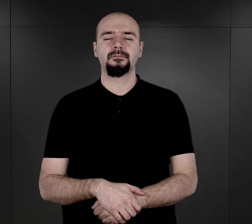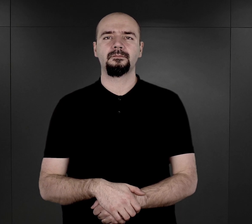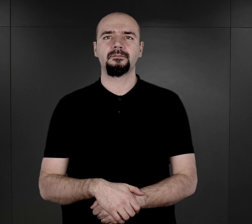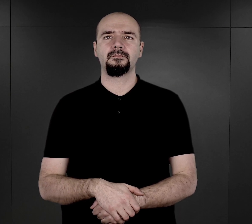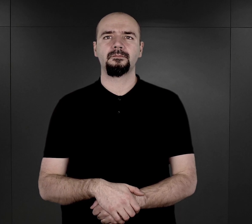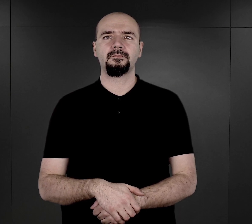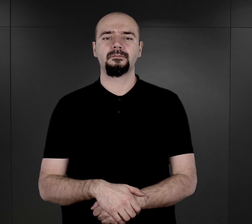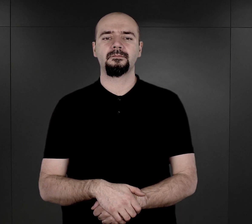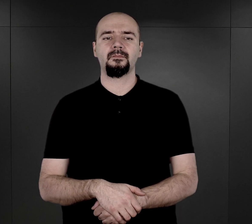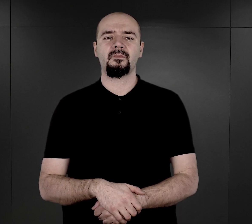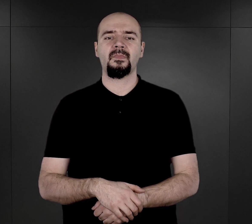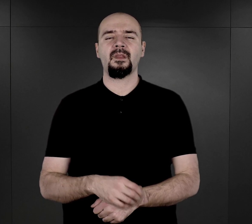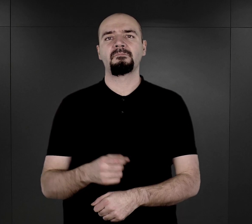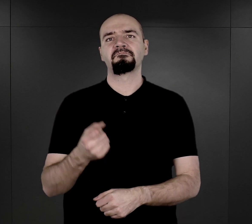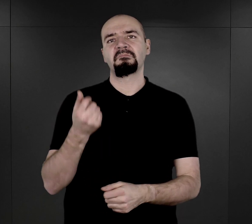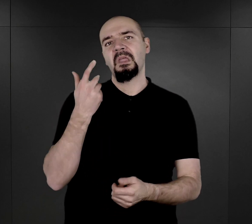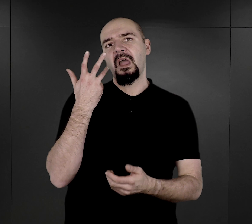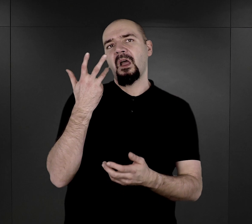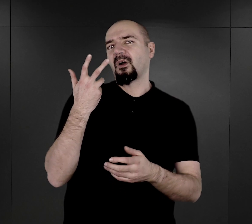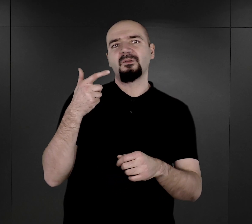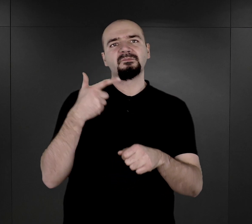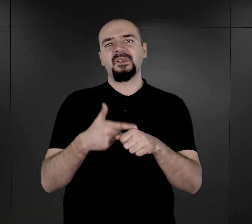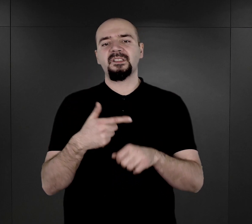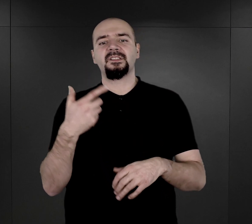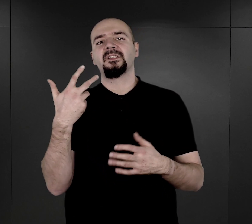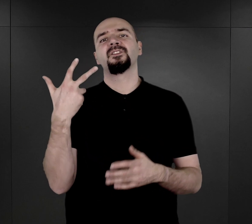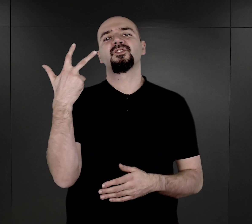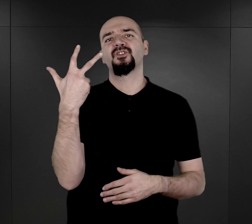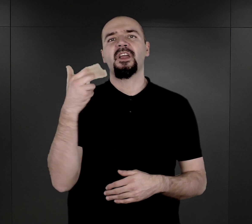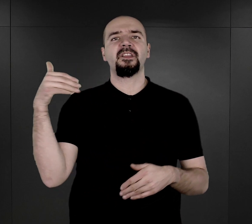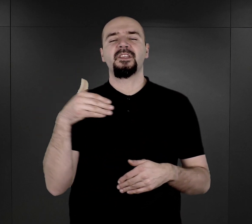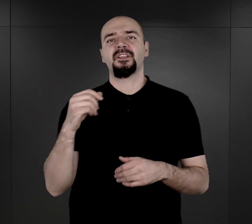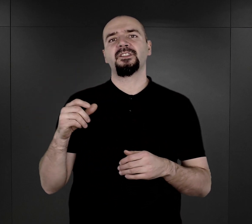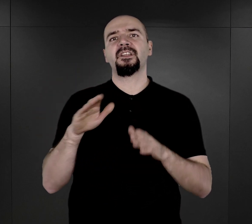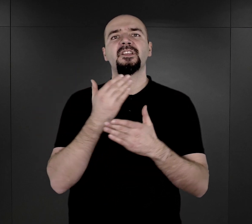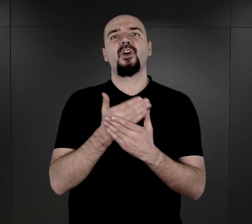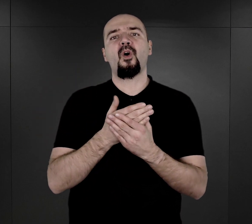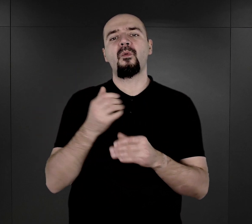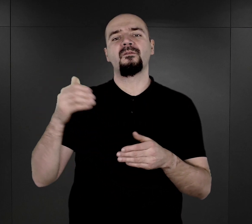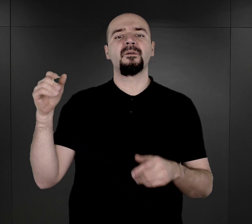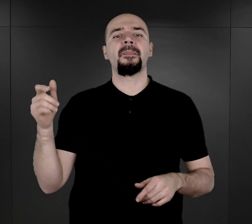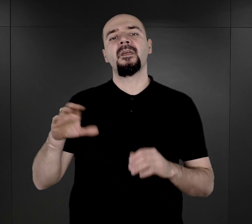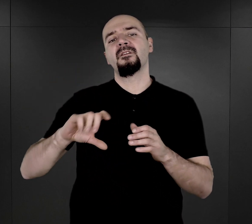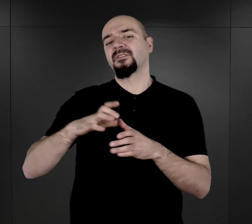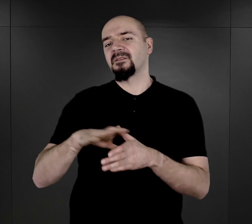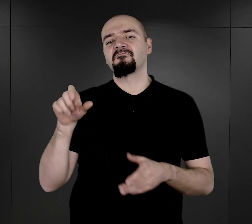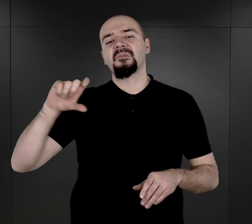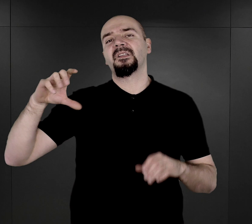Co najmniej 23 tysiące sintii Romów, w tym 11 tysięcy dzieci zostało deportowanych przez nazistowskie